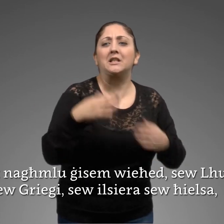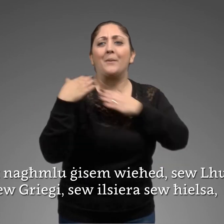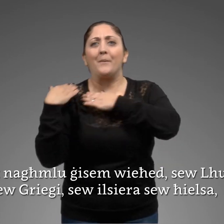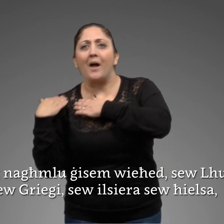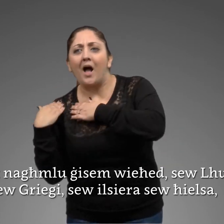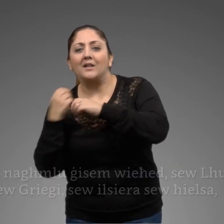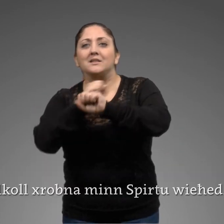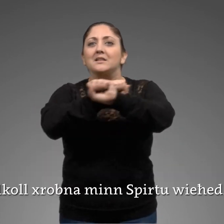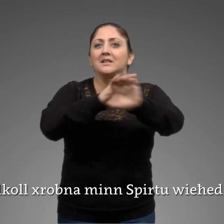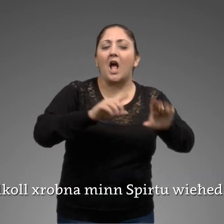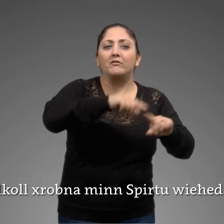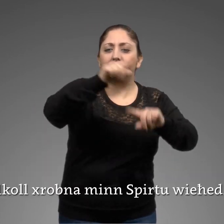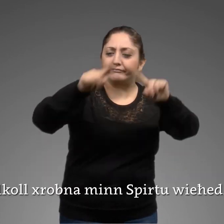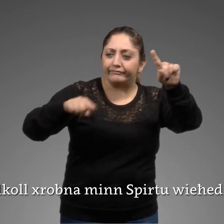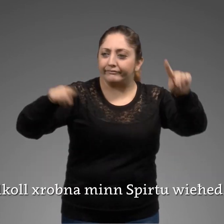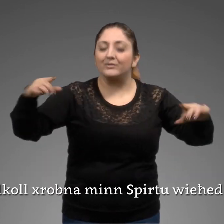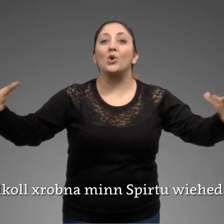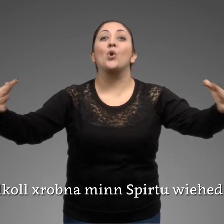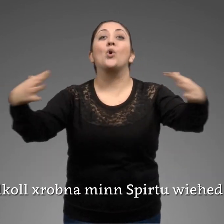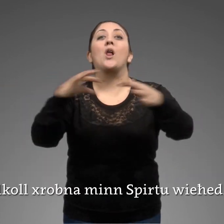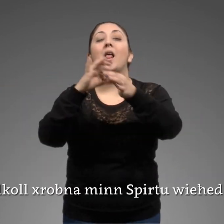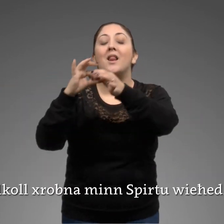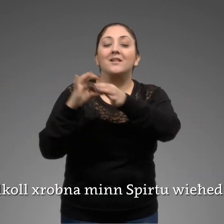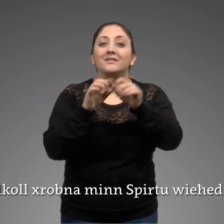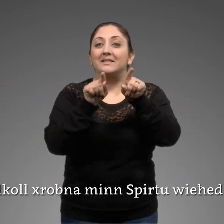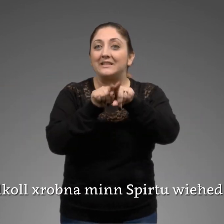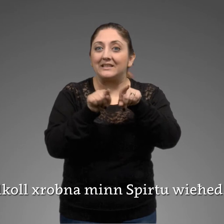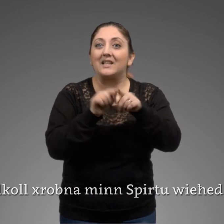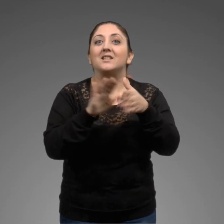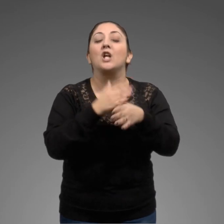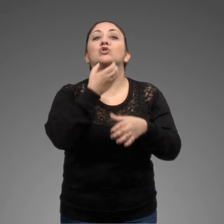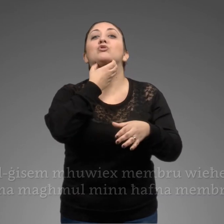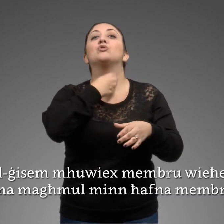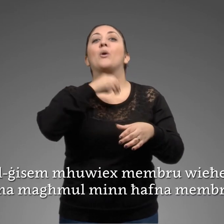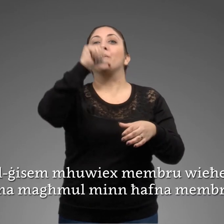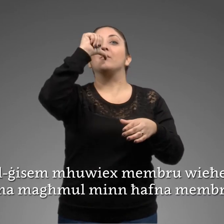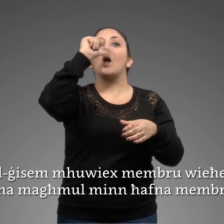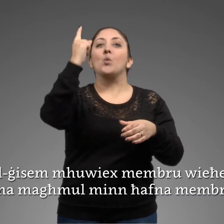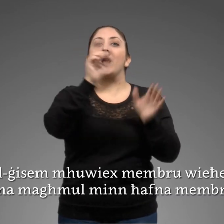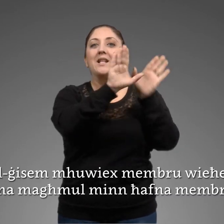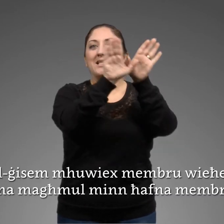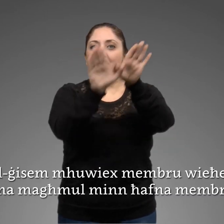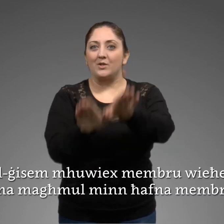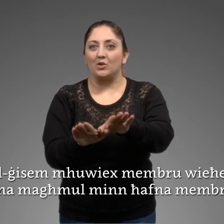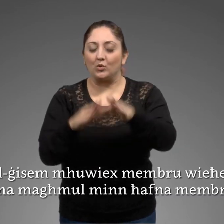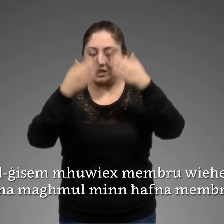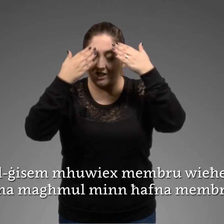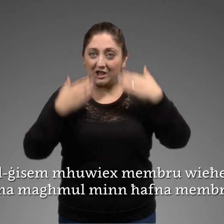hilsa u l-koll xrobna min spirtu wijhet issa l-ġisem mwijx membru wijhet